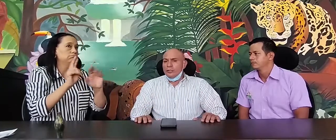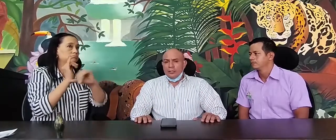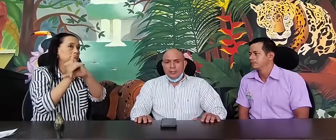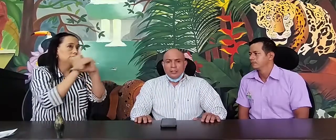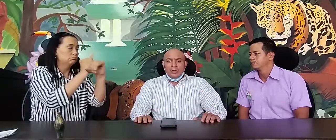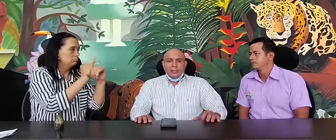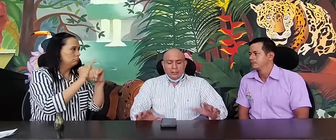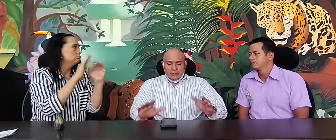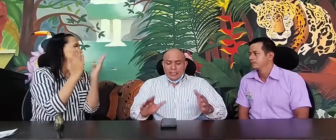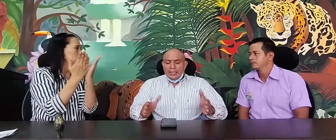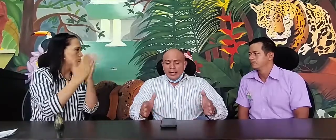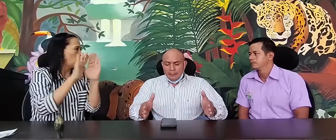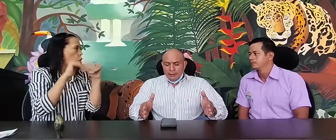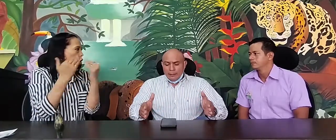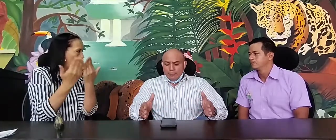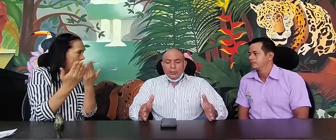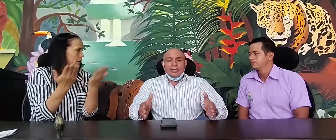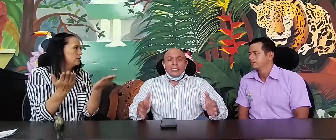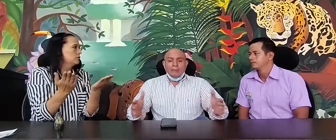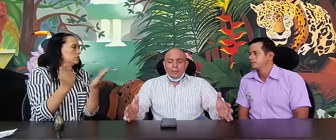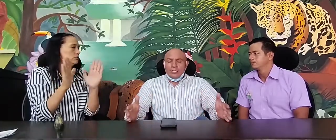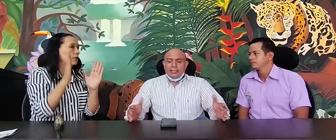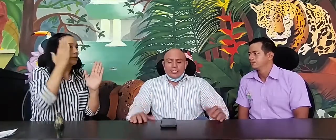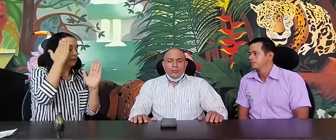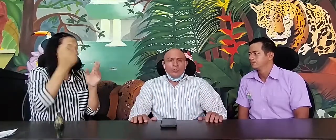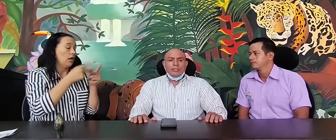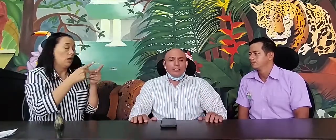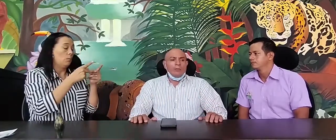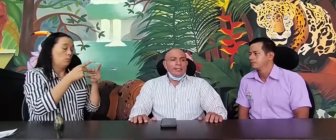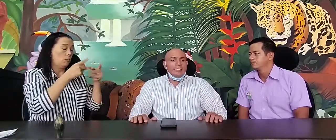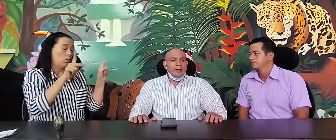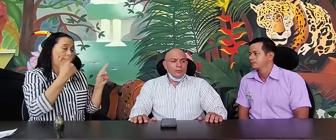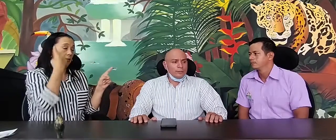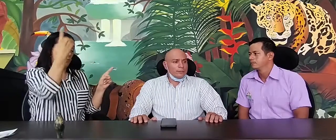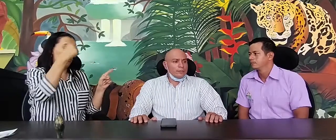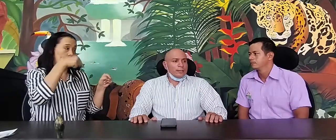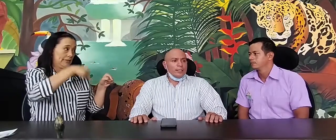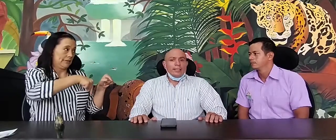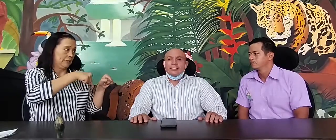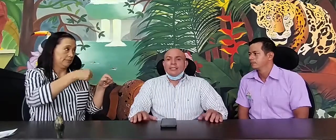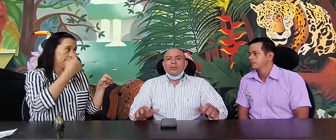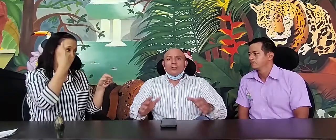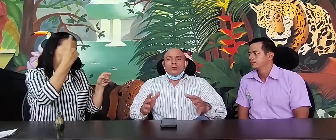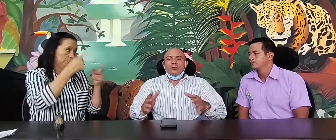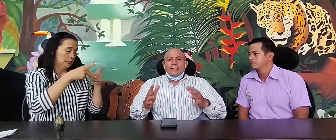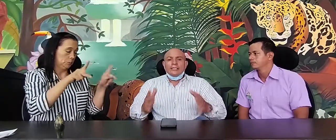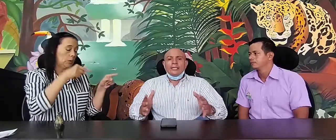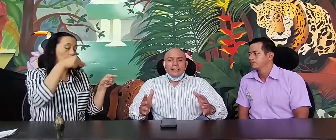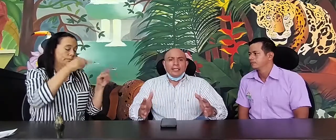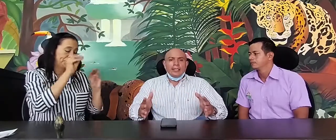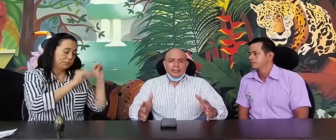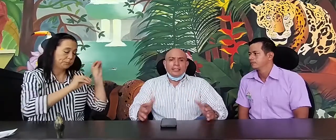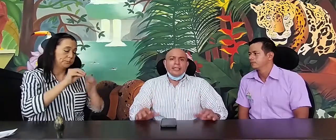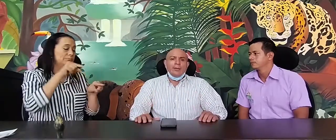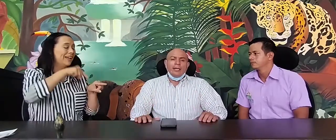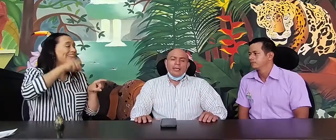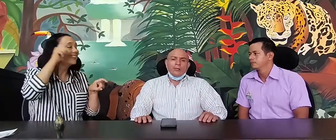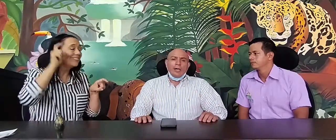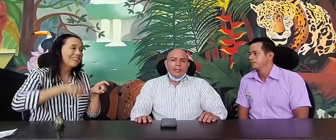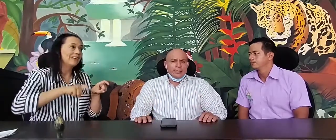y en la política pública, sí lo hemos estado planteando, que se culturice este tema del lenguaje de